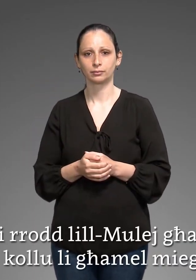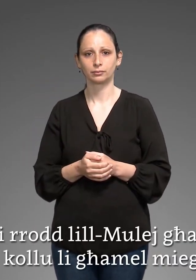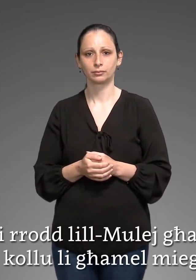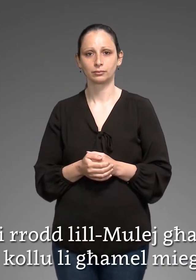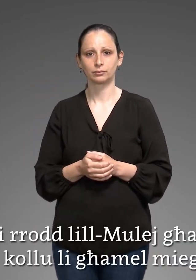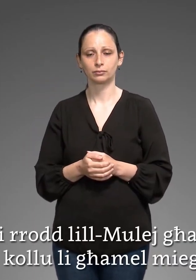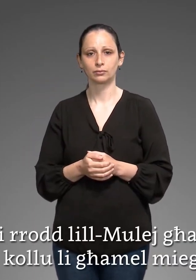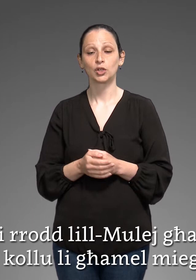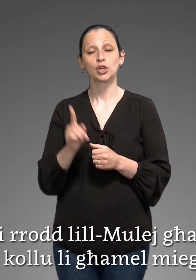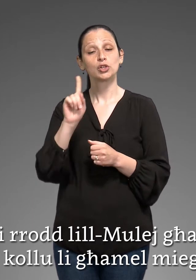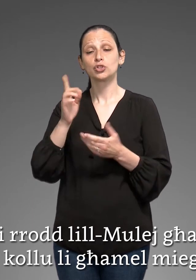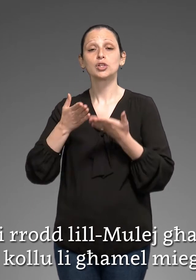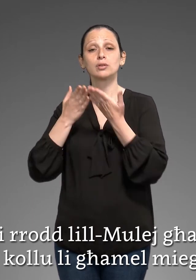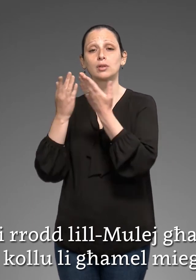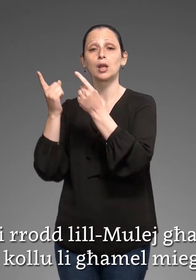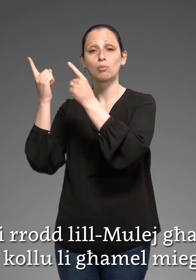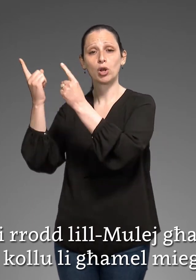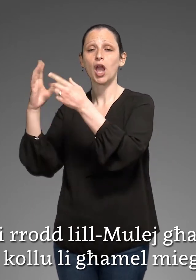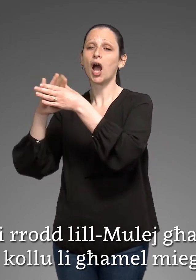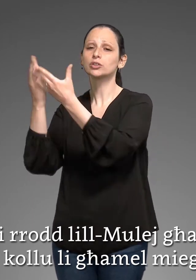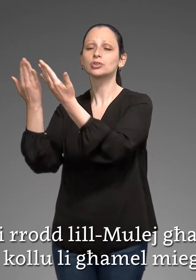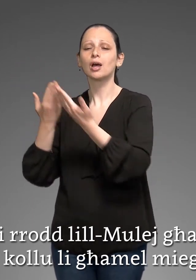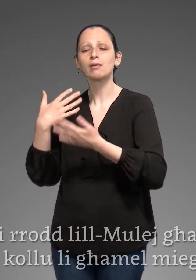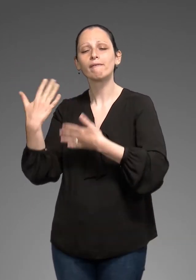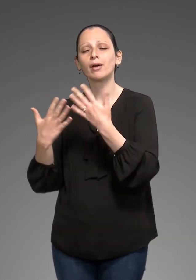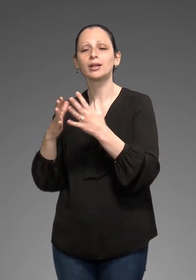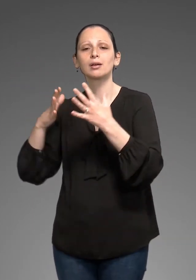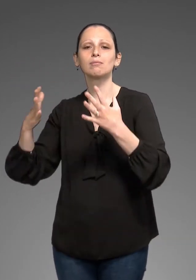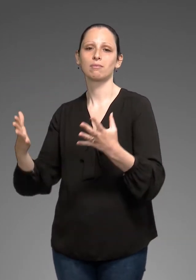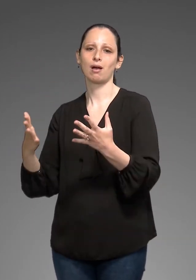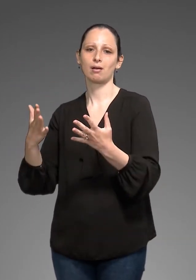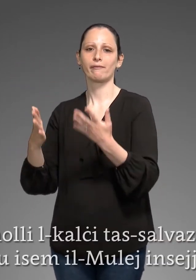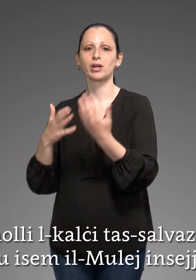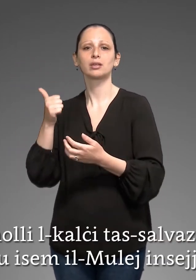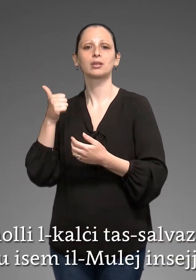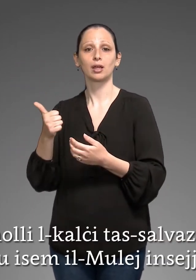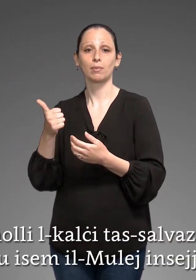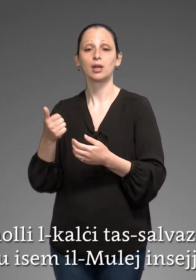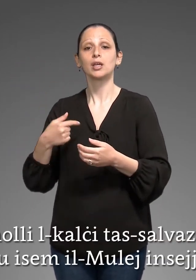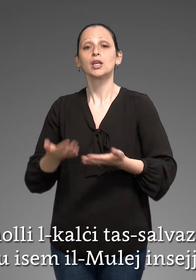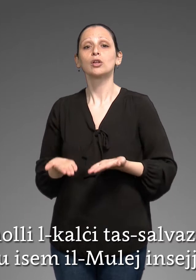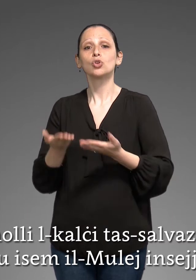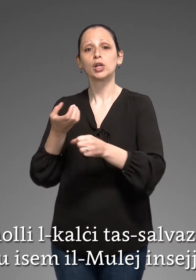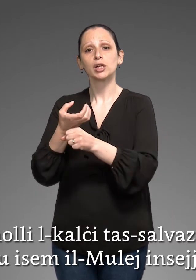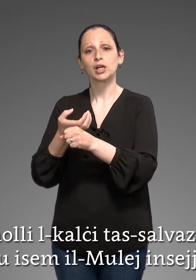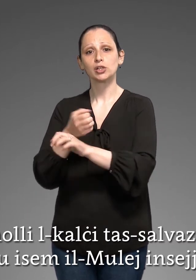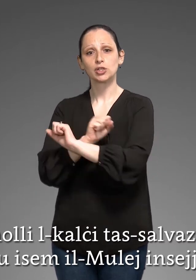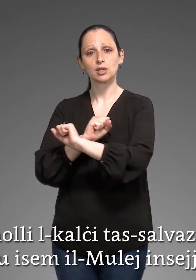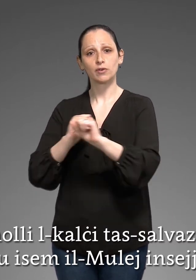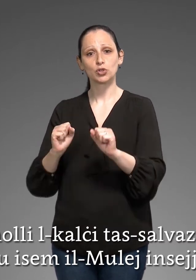Xerrot li l-mulej għal għal għal għal għal mulej in Noll il-kalċi ta' salvazzjoni U jisim